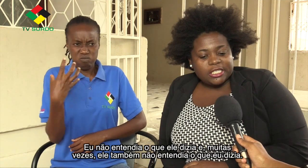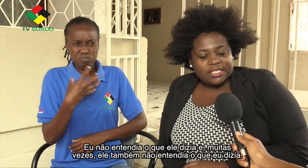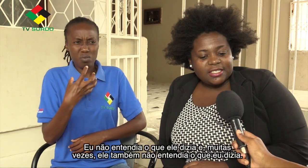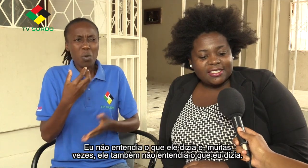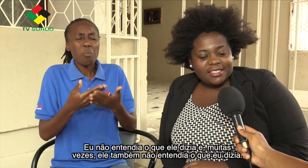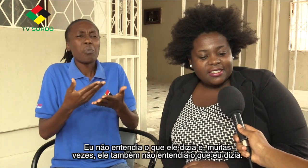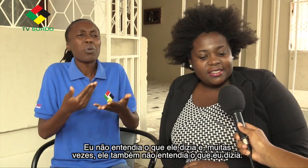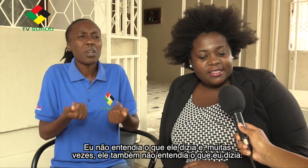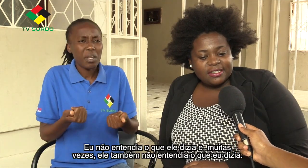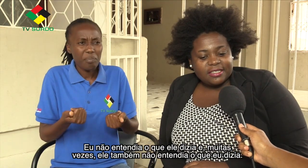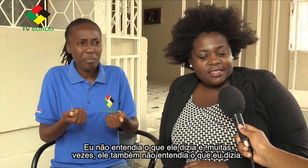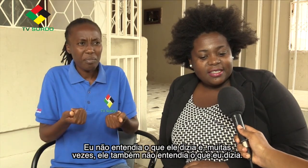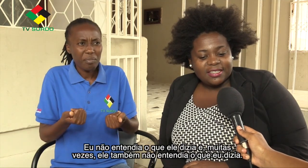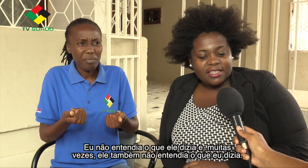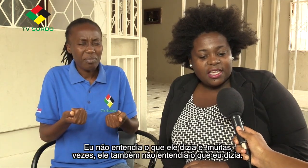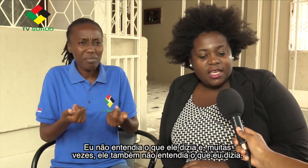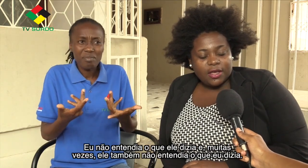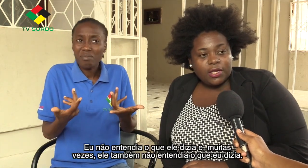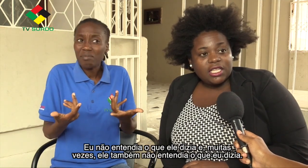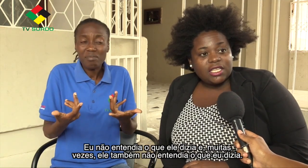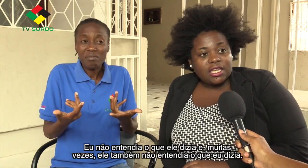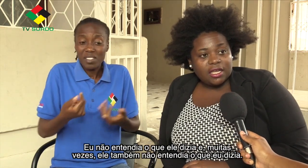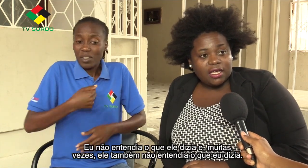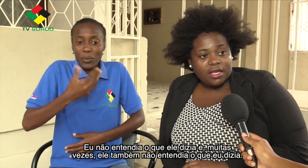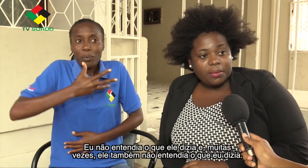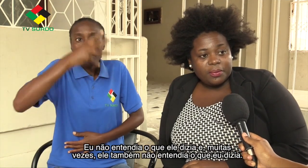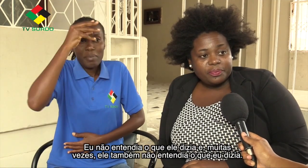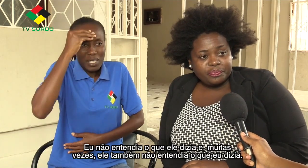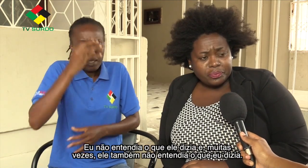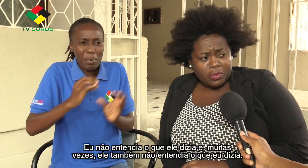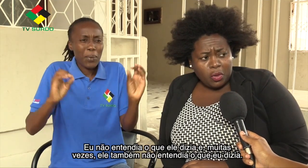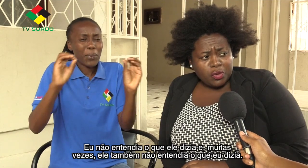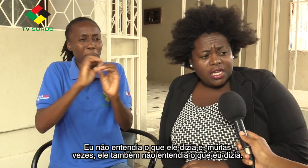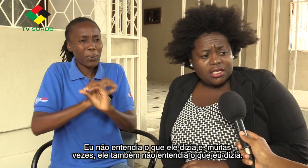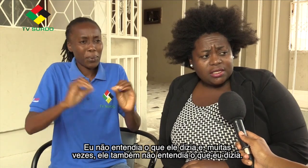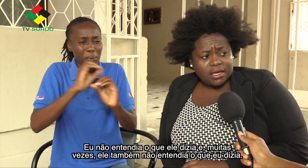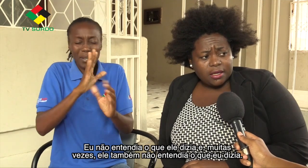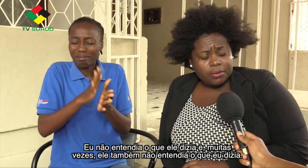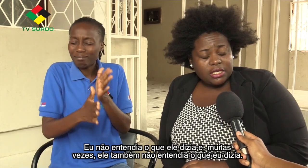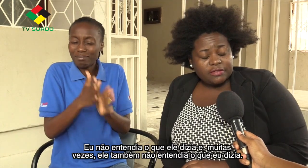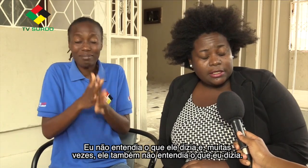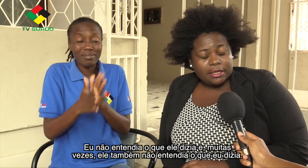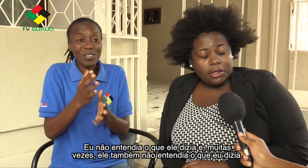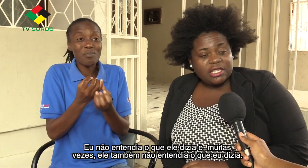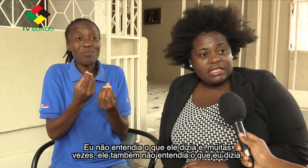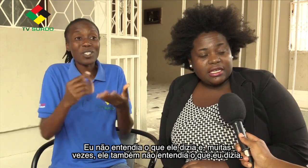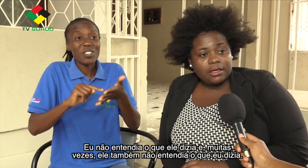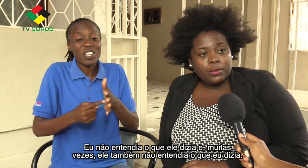eu não entendia o que ele dizia e muitas vezes eu também não entendia o